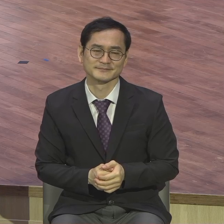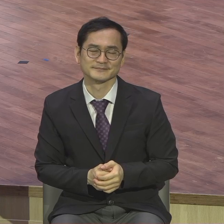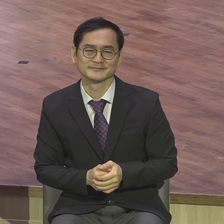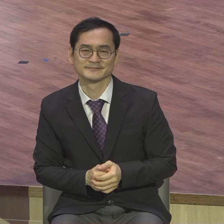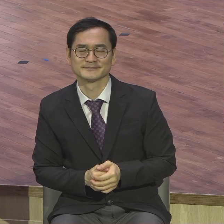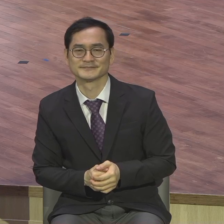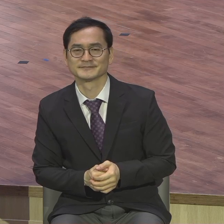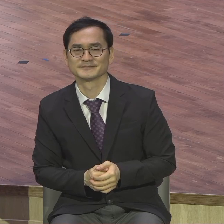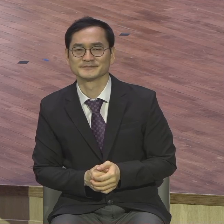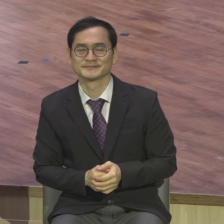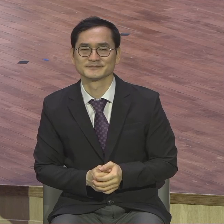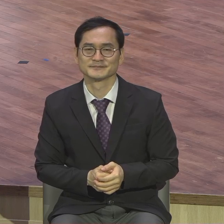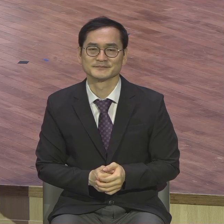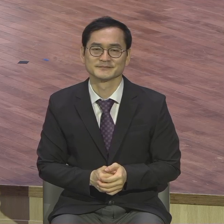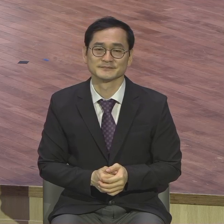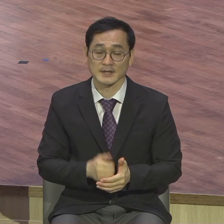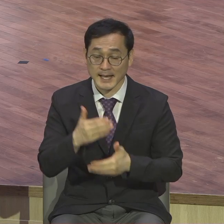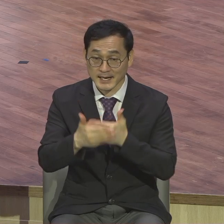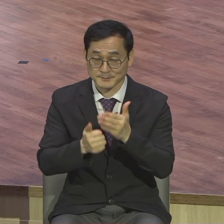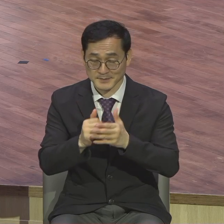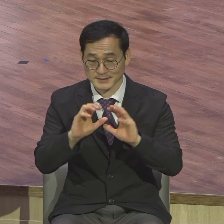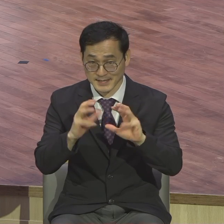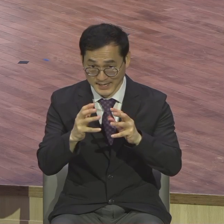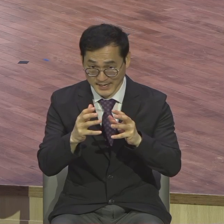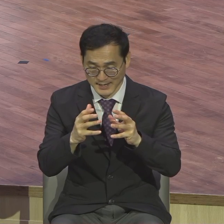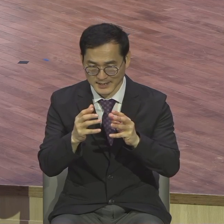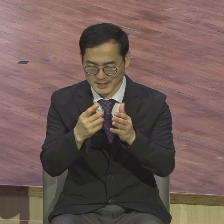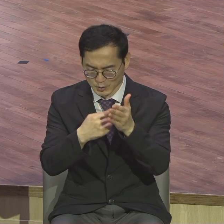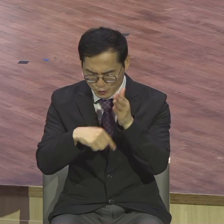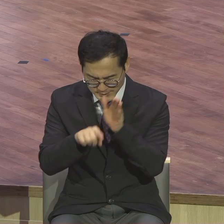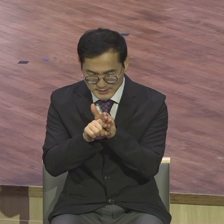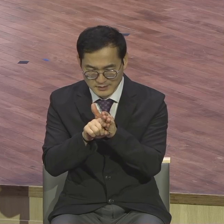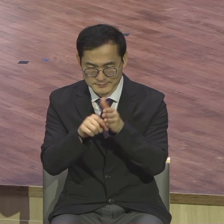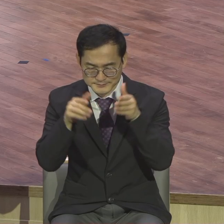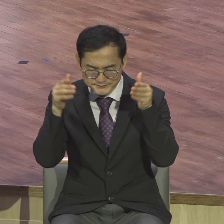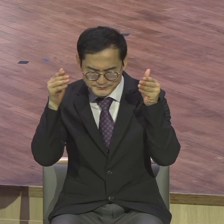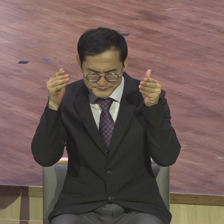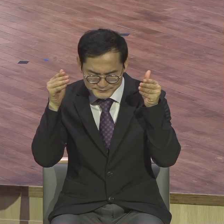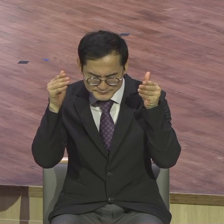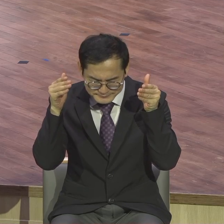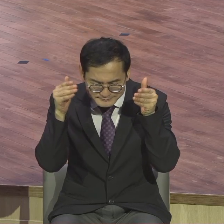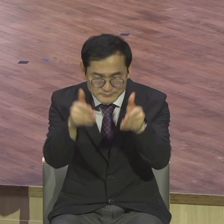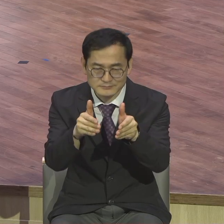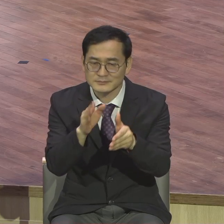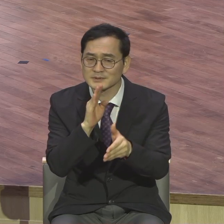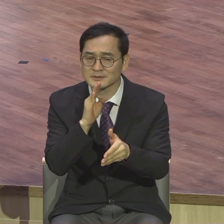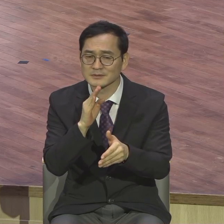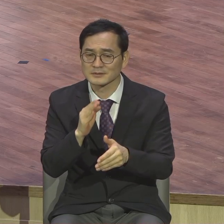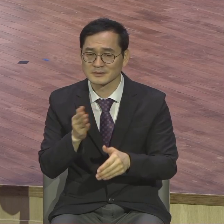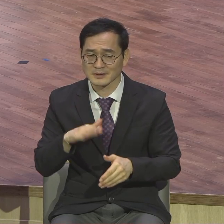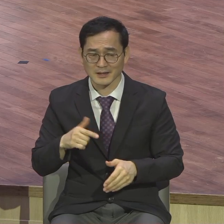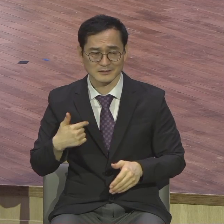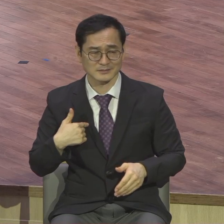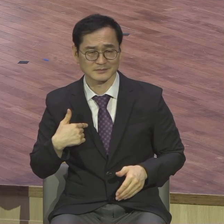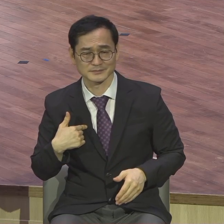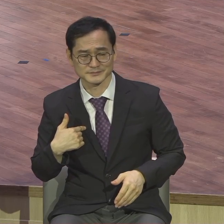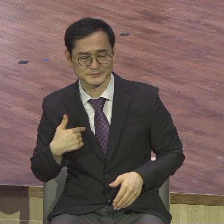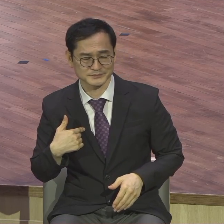하나님 나라 확장을 위해서 올인 집중해야 하나 하는데 내 이름 세자 하나 알릴려고 눈에 불을